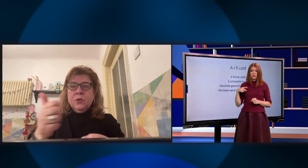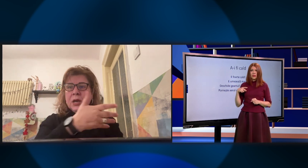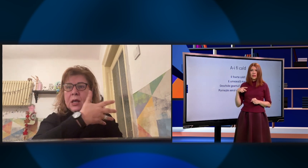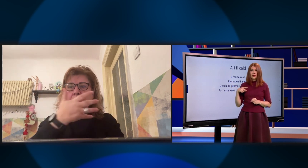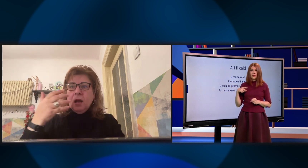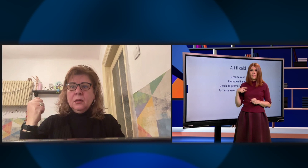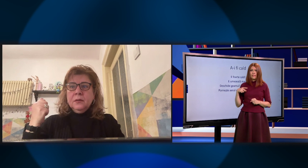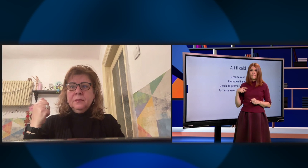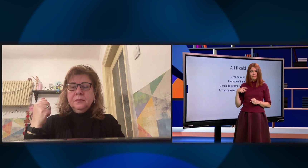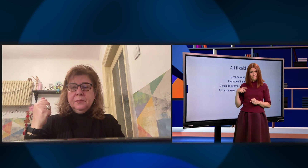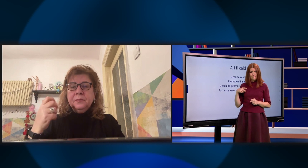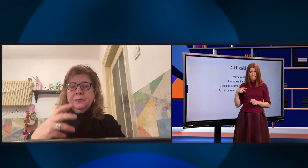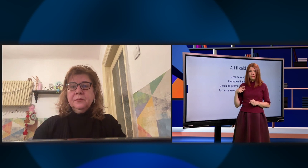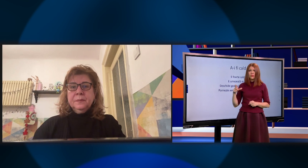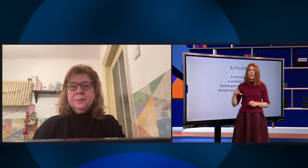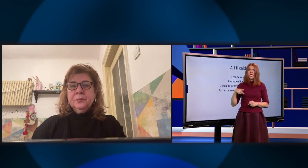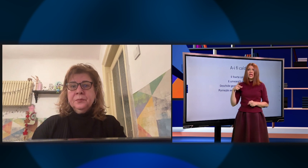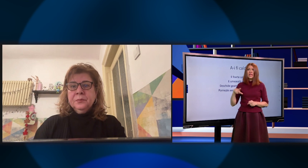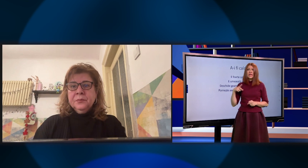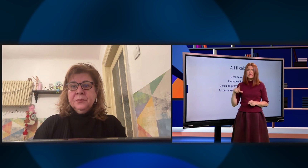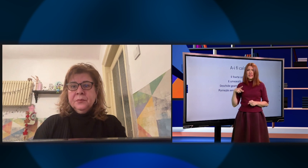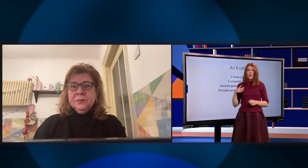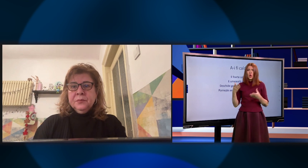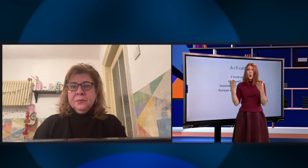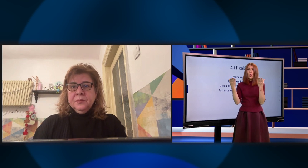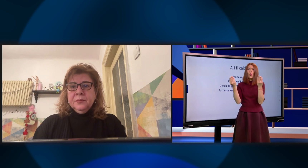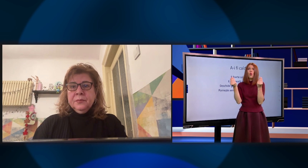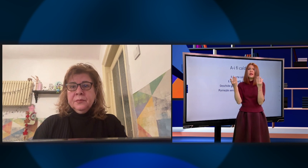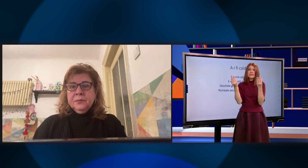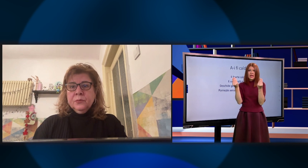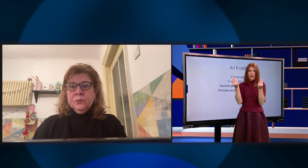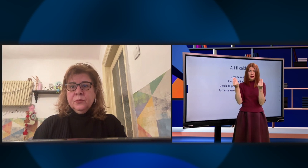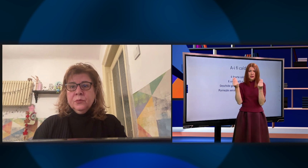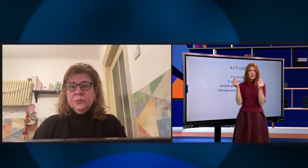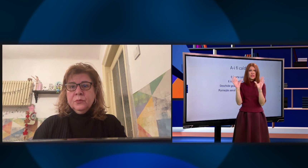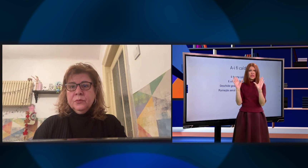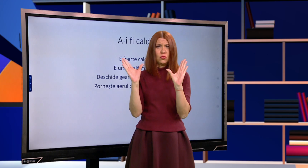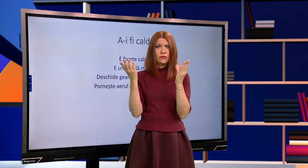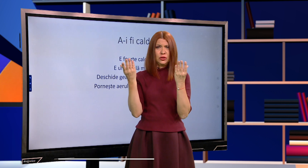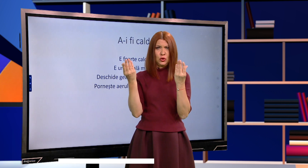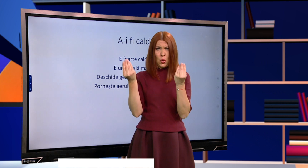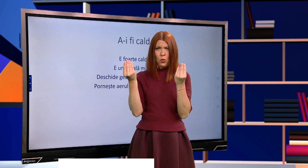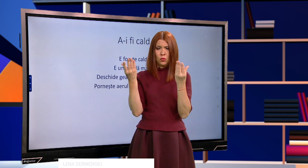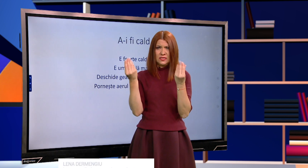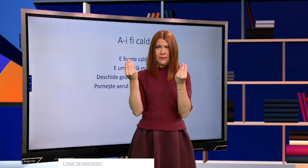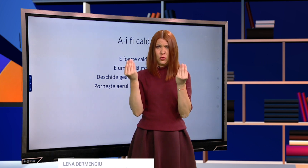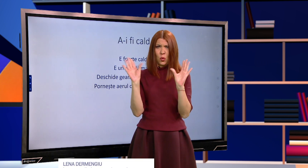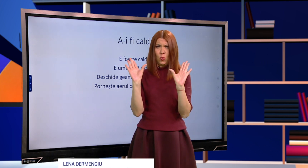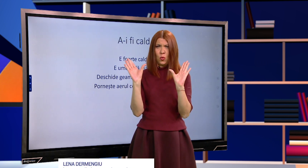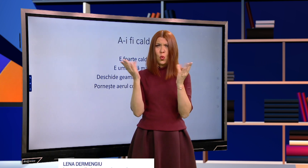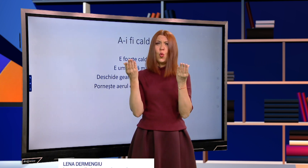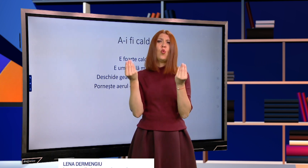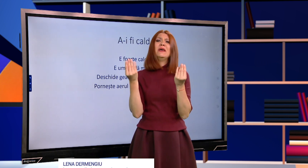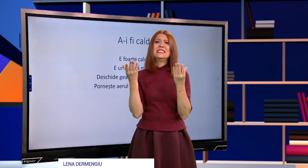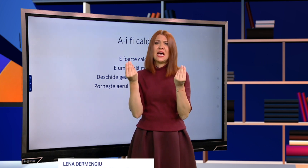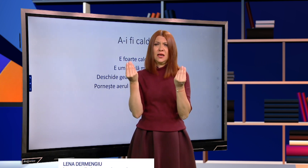Foarte cald. Este umezeală. Acesta este un cuvânt nou. Un semn